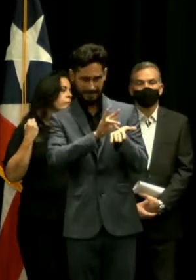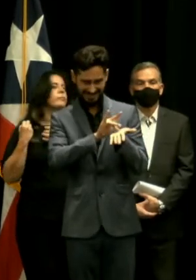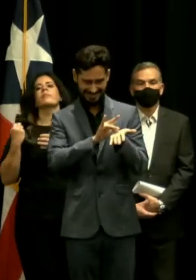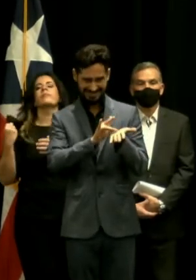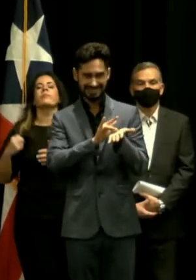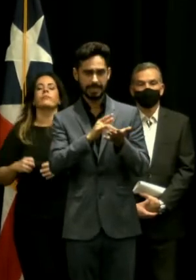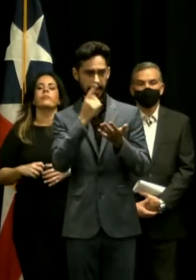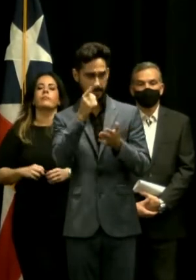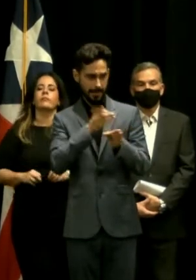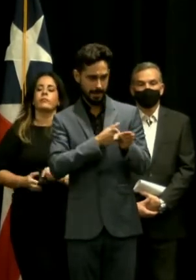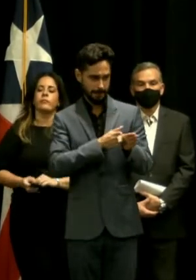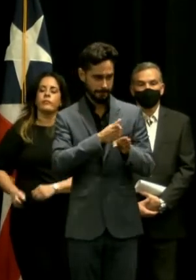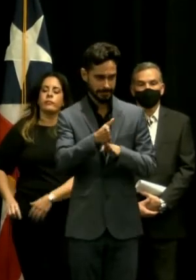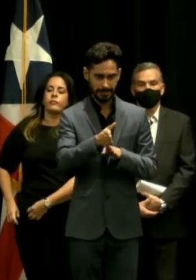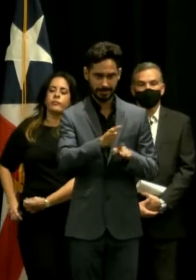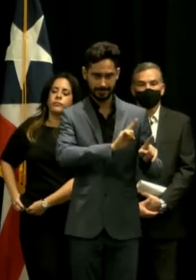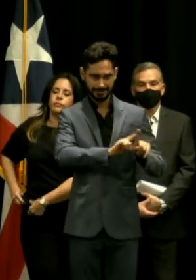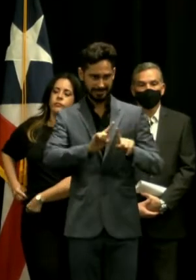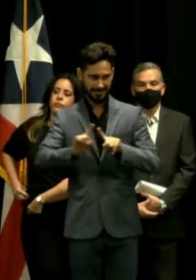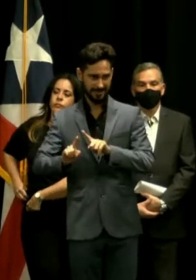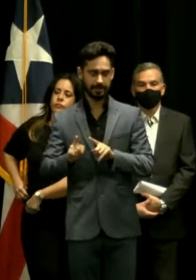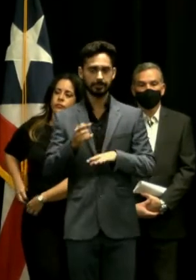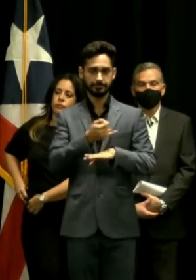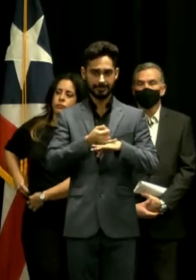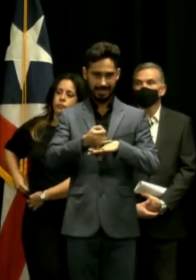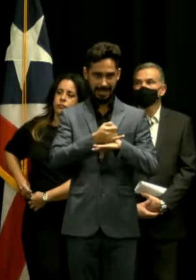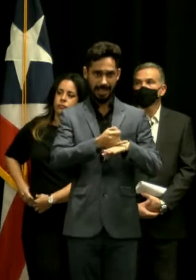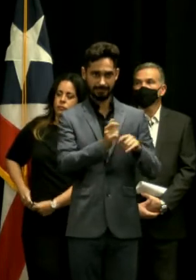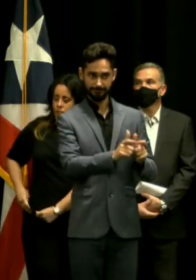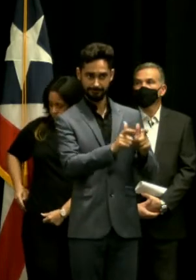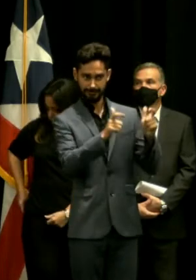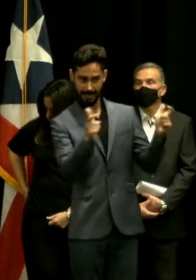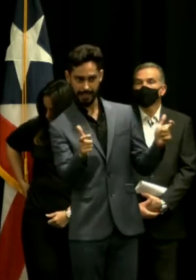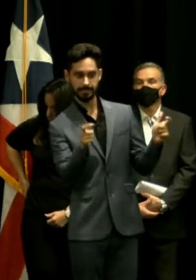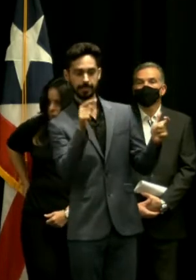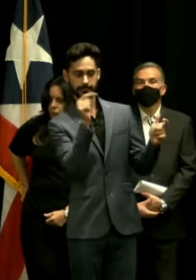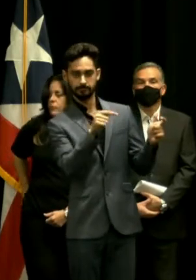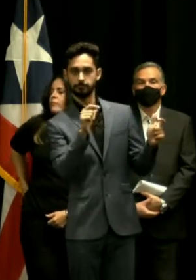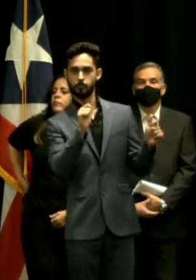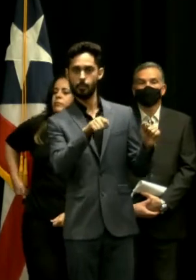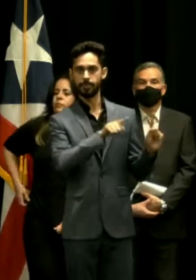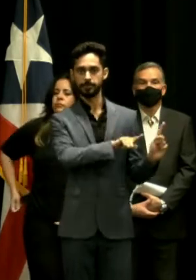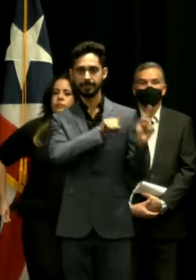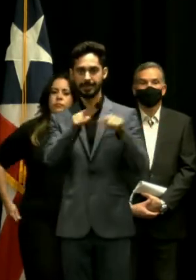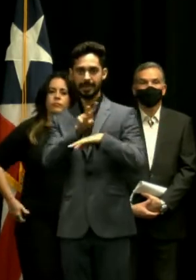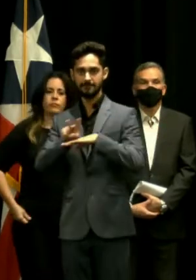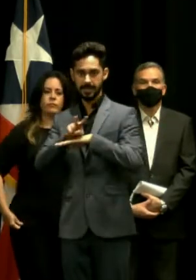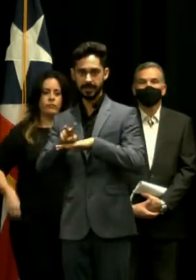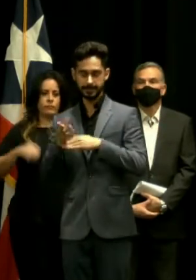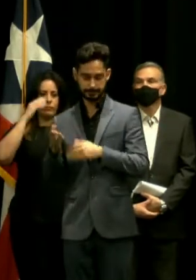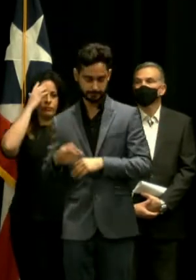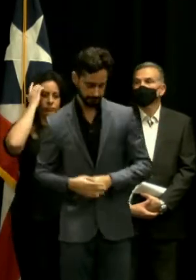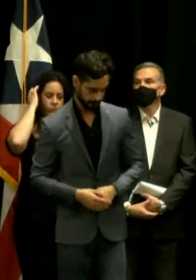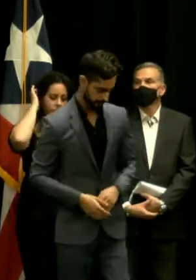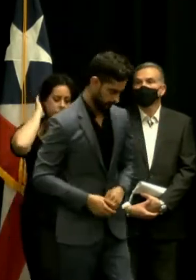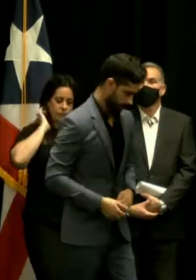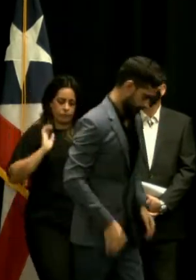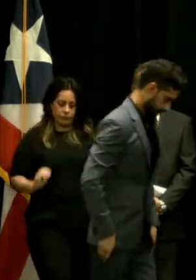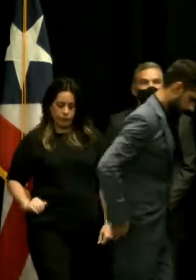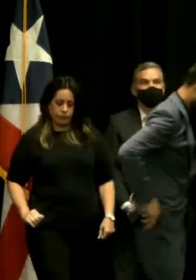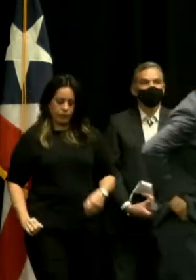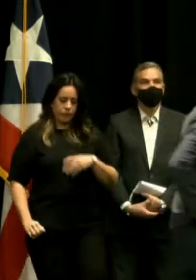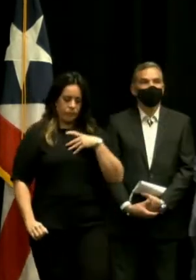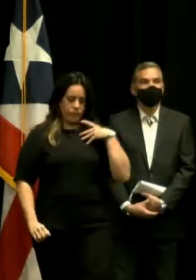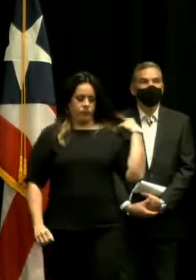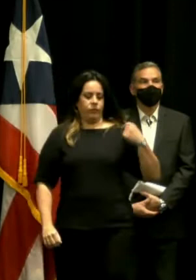para que especialistas de Irla Grande como decimos nosotros puedan atender pacientes allí en Vieques centro de periodismo investigativo